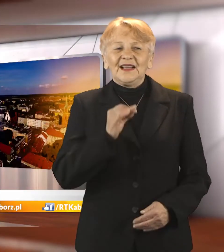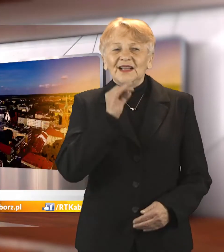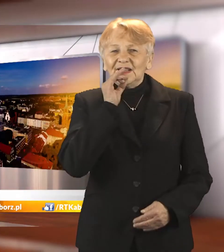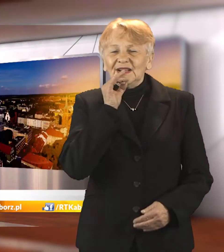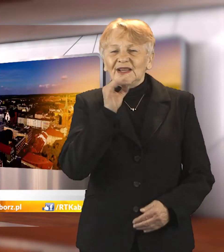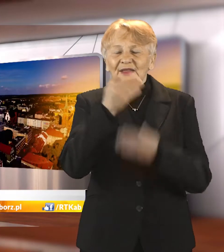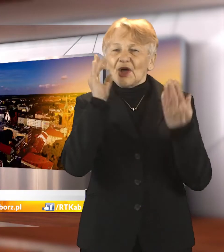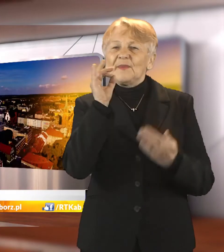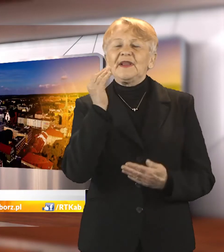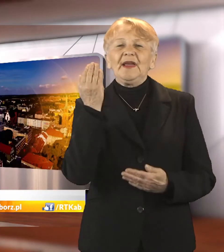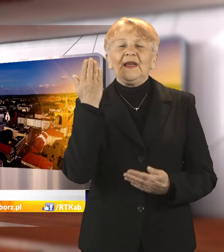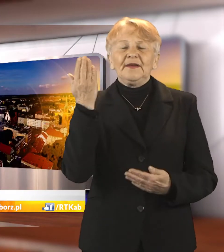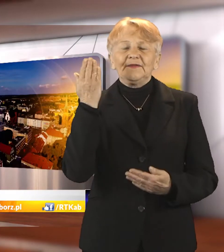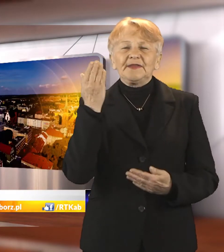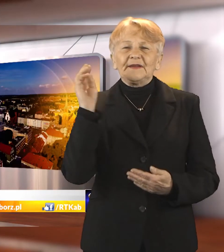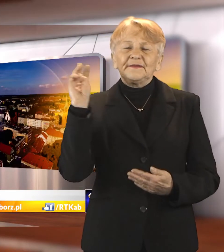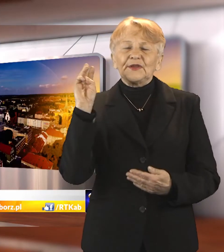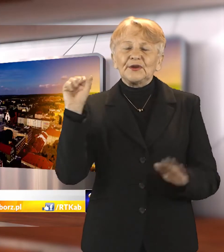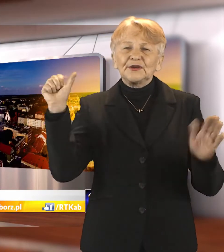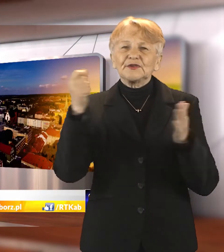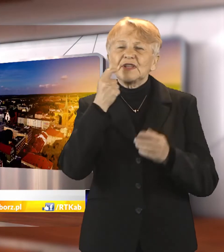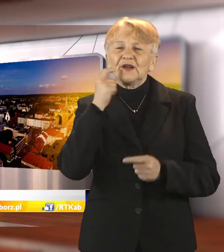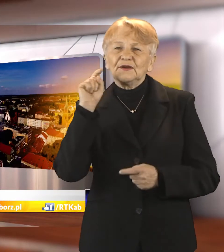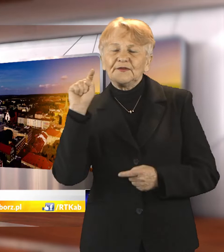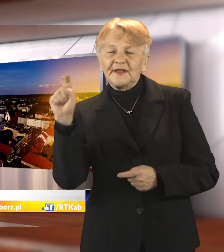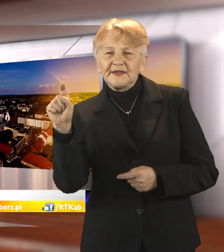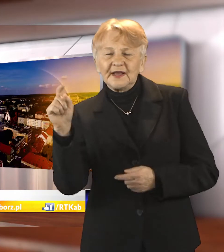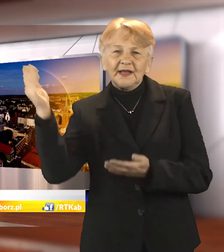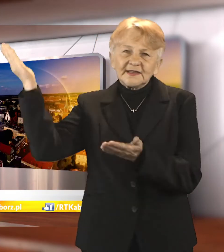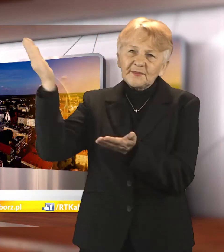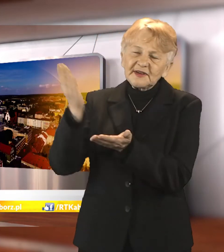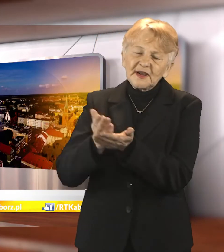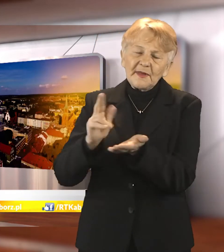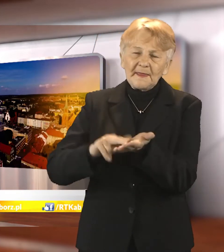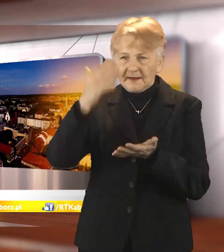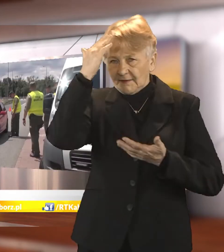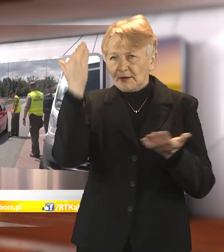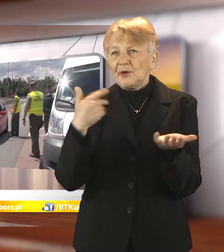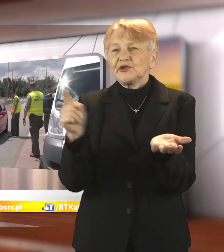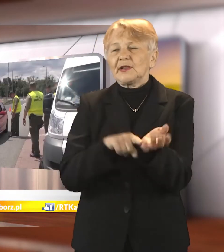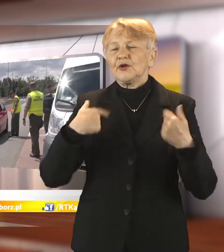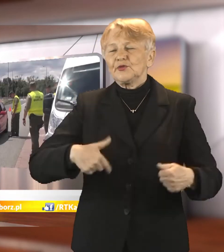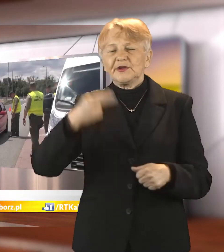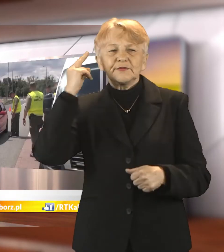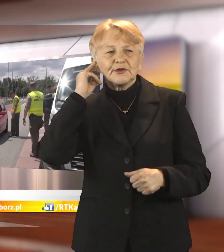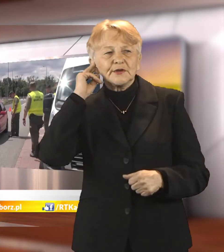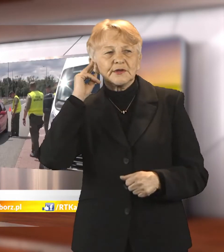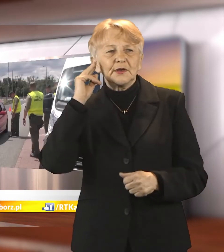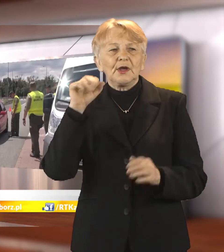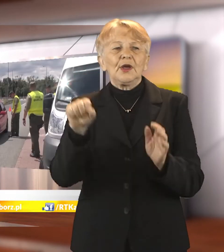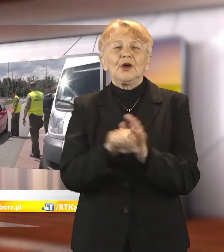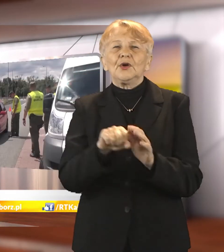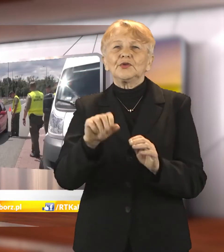Dzień dobry, witam Państwa we wtorek 6 kwietnia. Hanna Karasińska zapraszam na wiadomości dla niesłyszących. Od wtorku 30